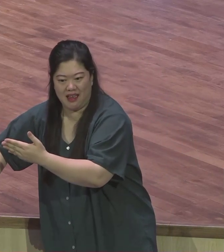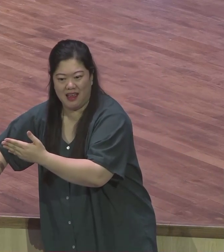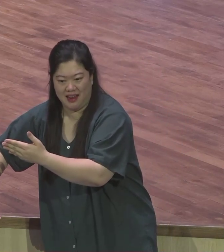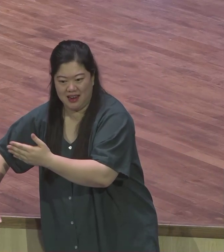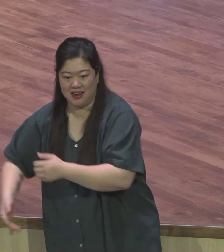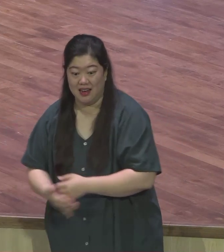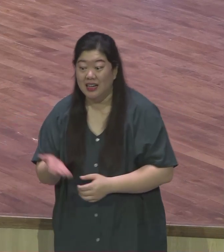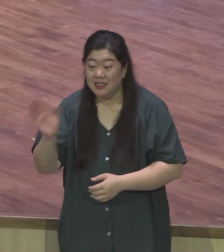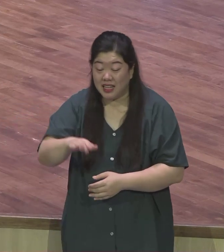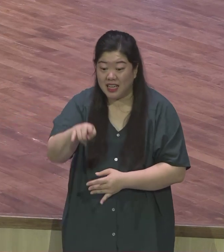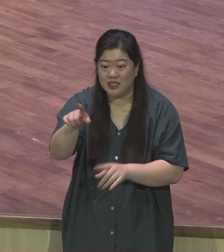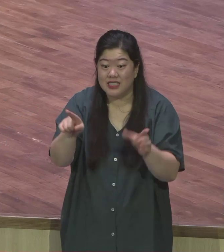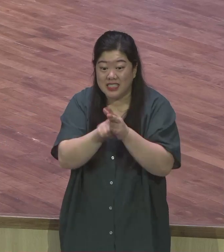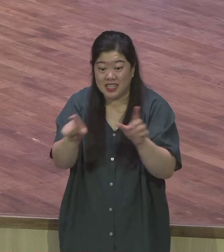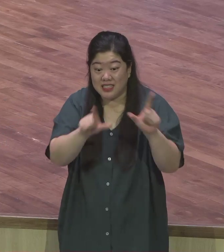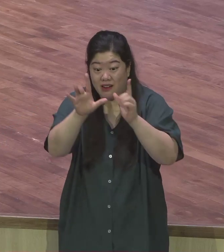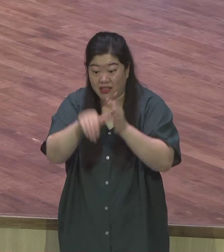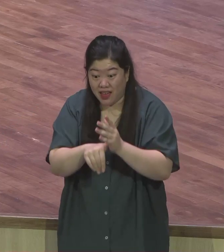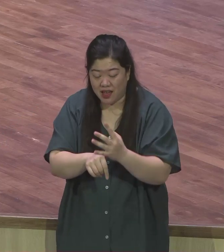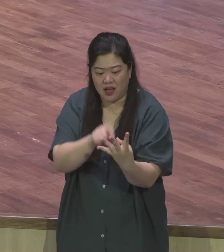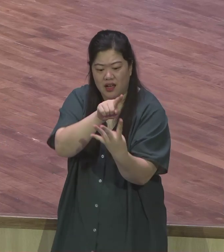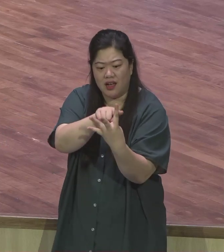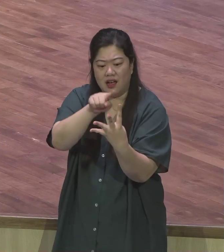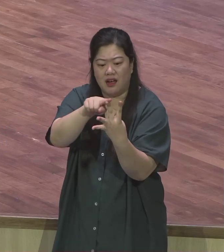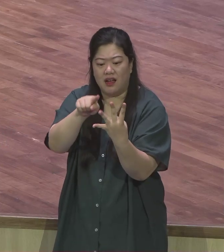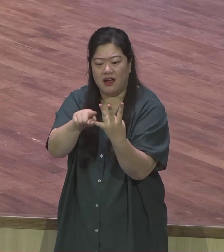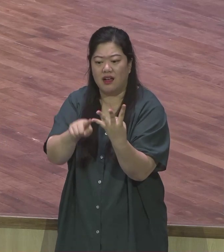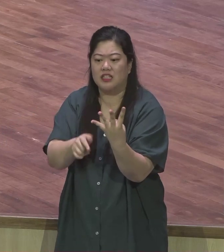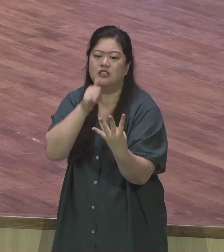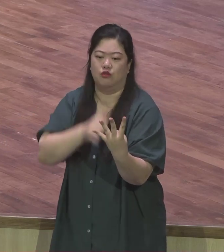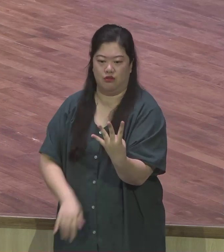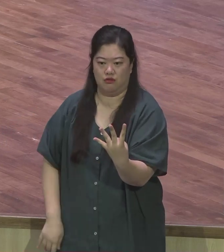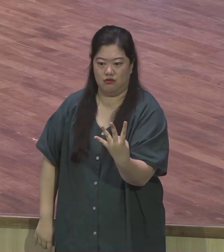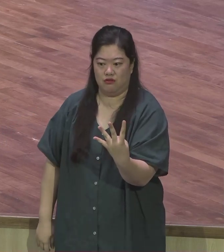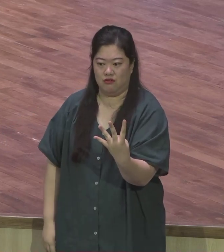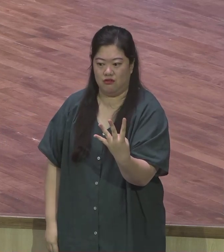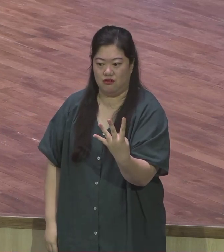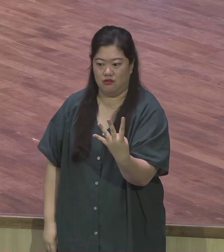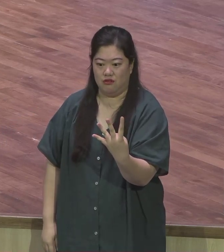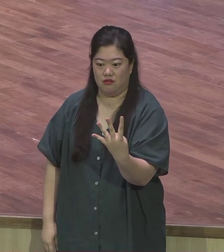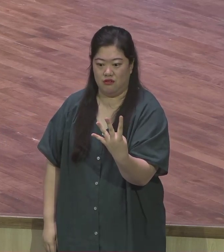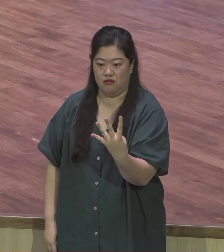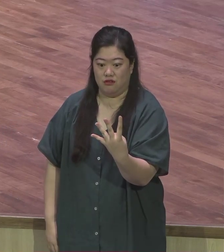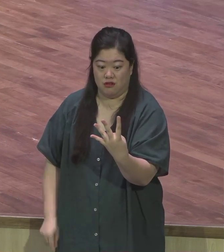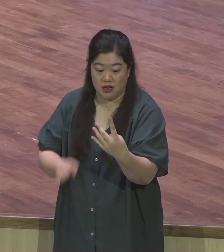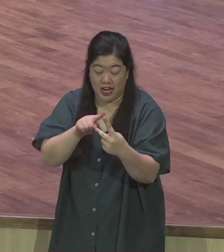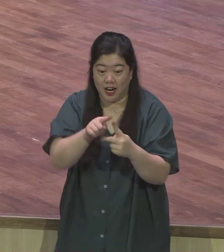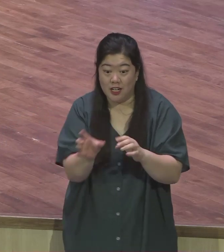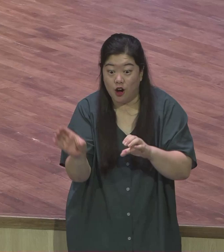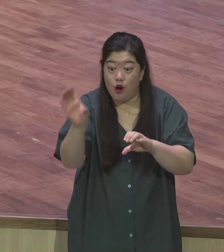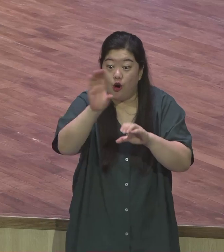가감승제의 비결이 담겨 있습니다 첫 번째로 더하는 원리가 무엇이냐